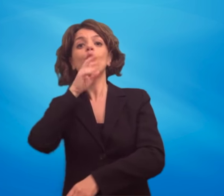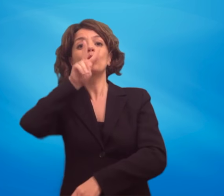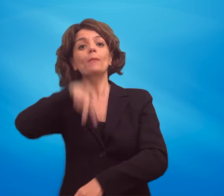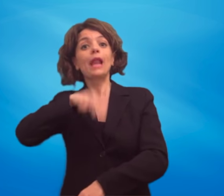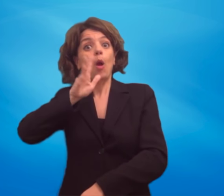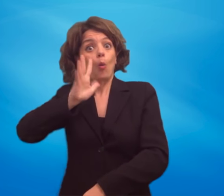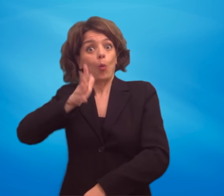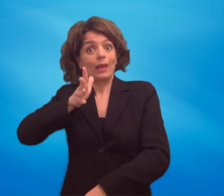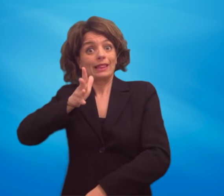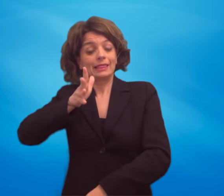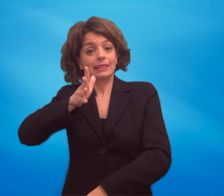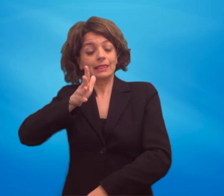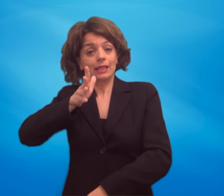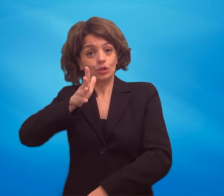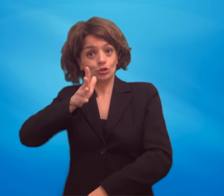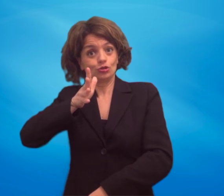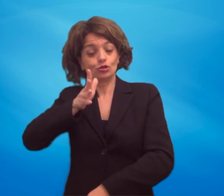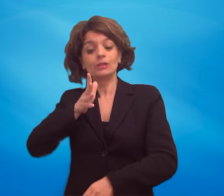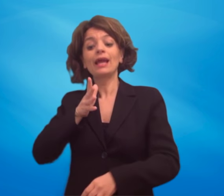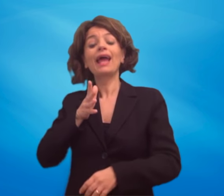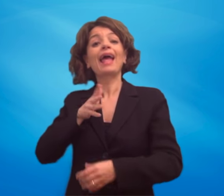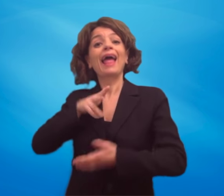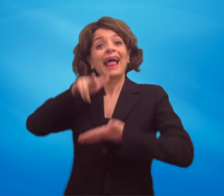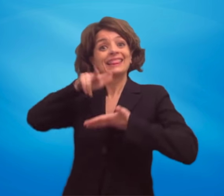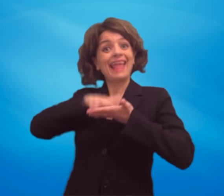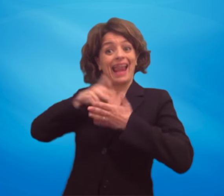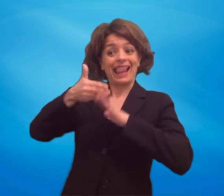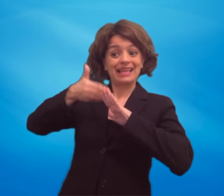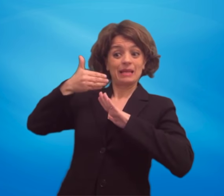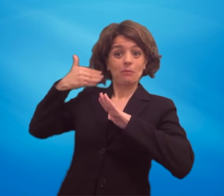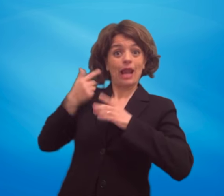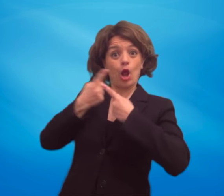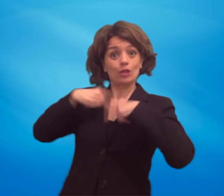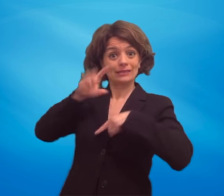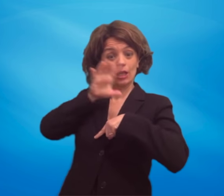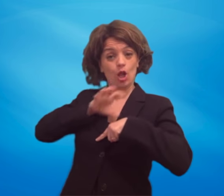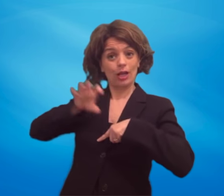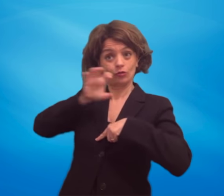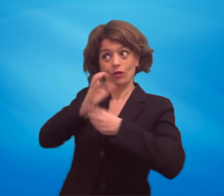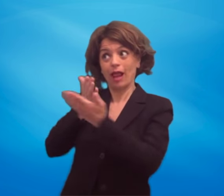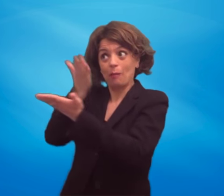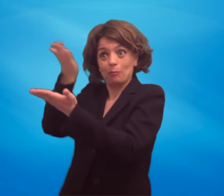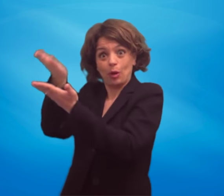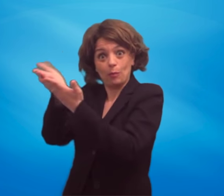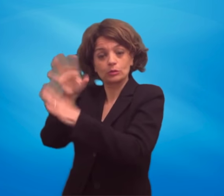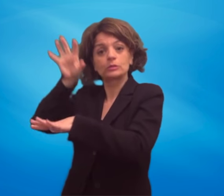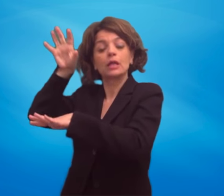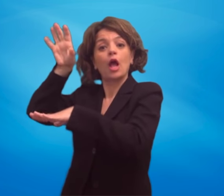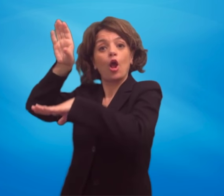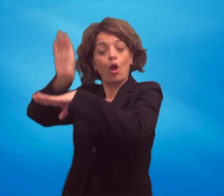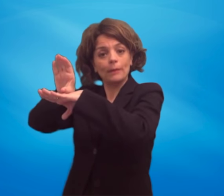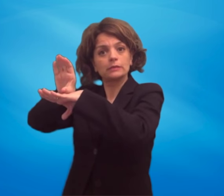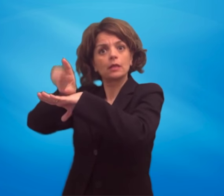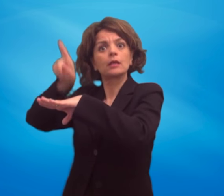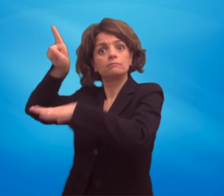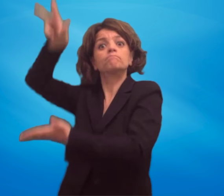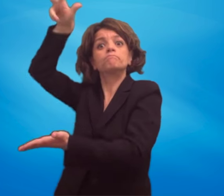ratifica la delibera di proposta del Consiglio regionale Puglia di commissariamento della sezione di Foggia,